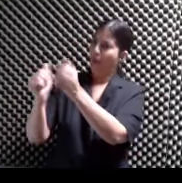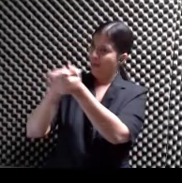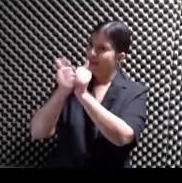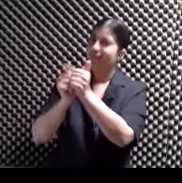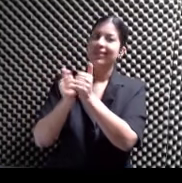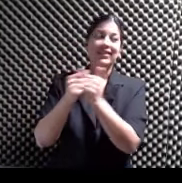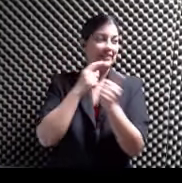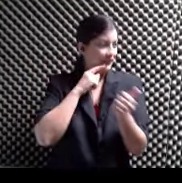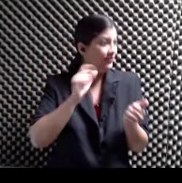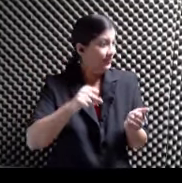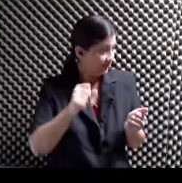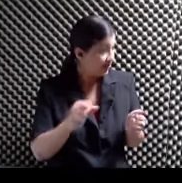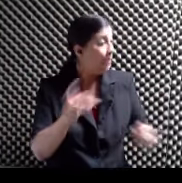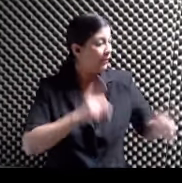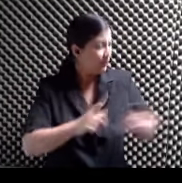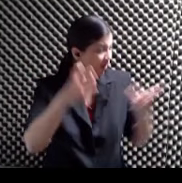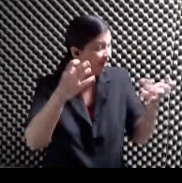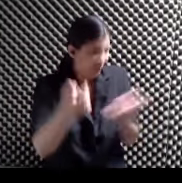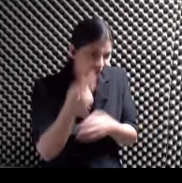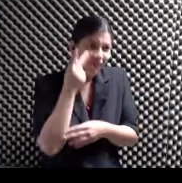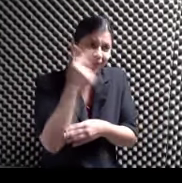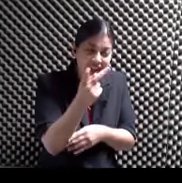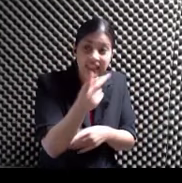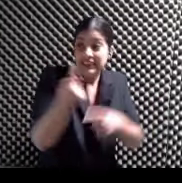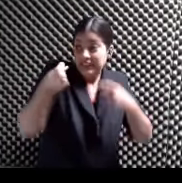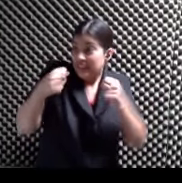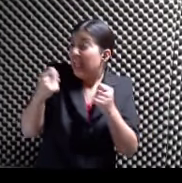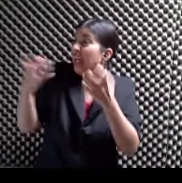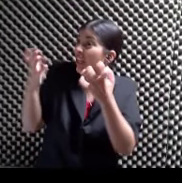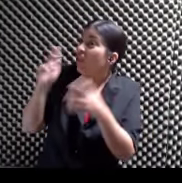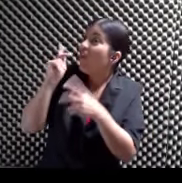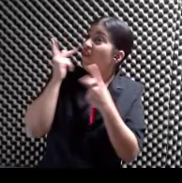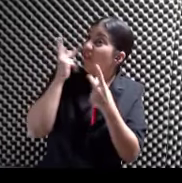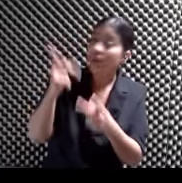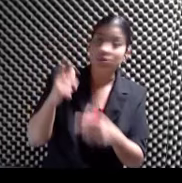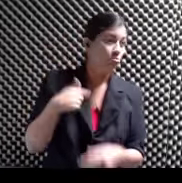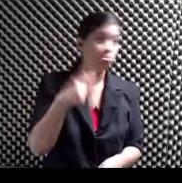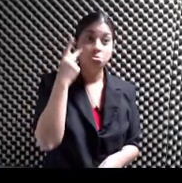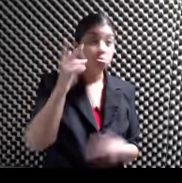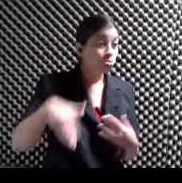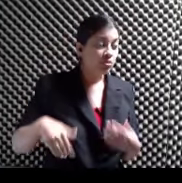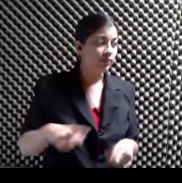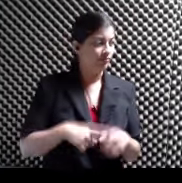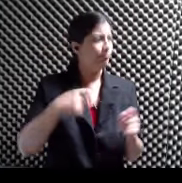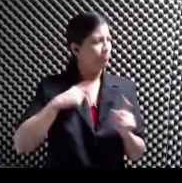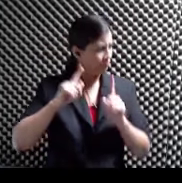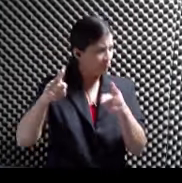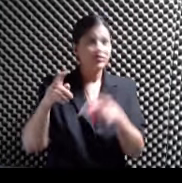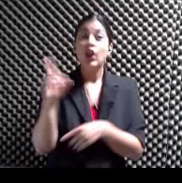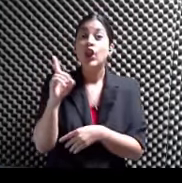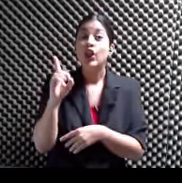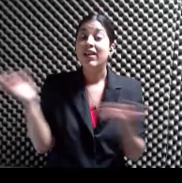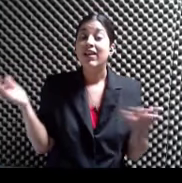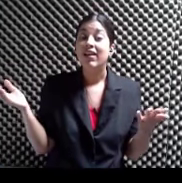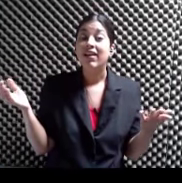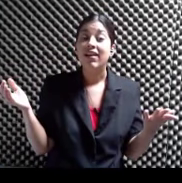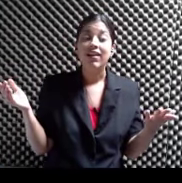mucha gente que quiere ver la película Que ha intentado ver la película Yo no la he visto Pues mira para allá Así que yo voy para allá ¿Sabes dónde? Donde esto es el